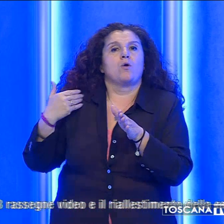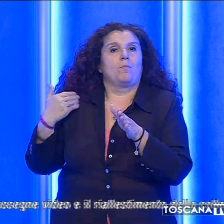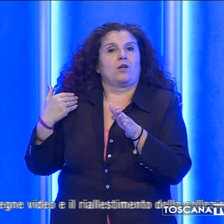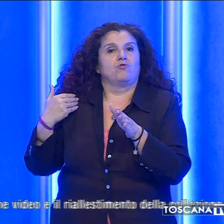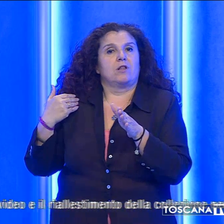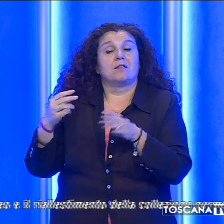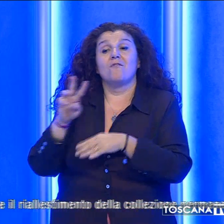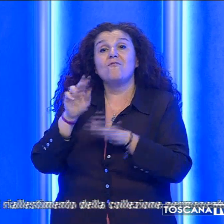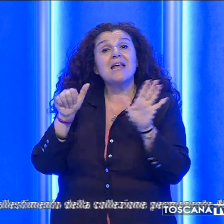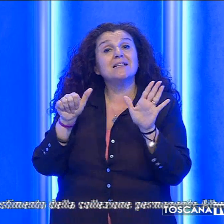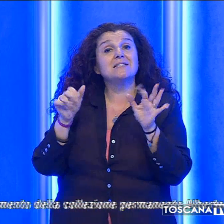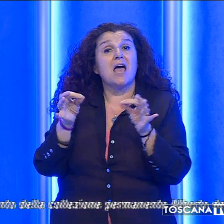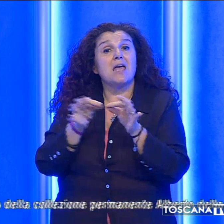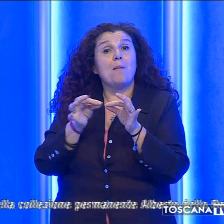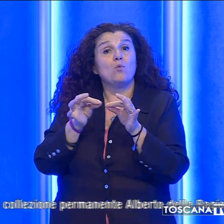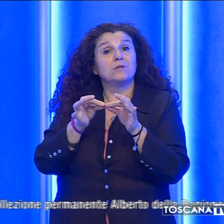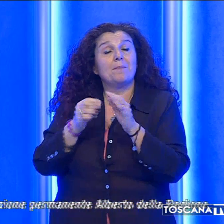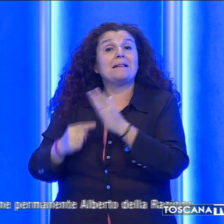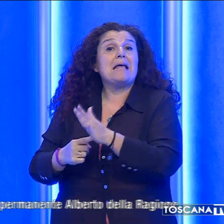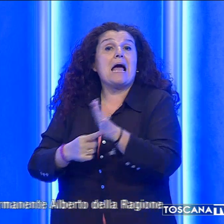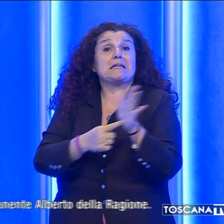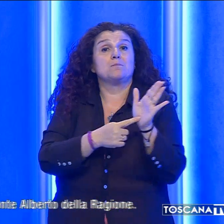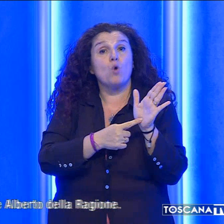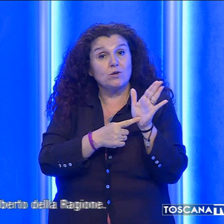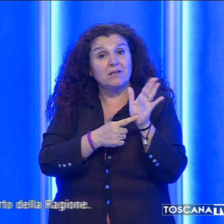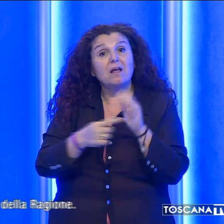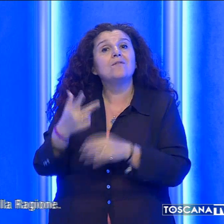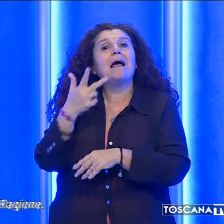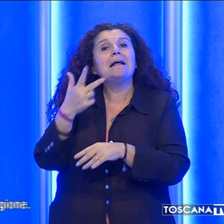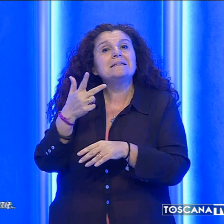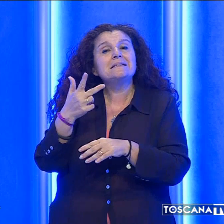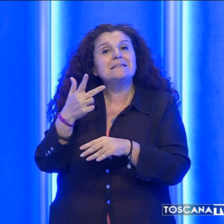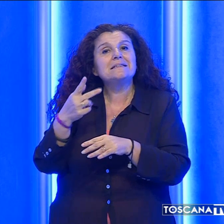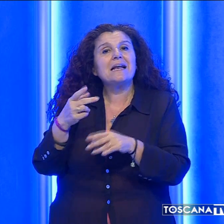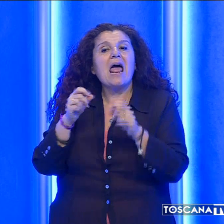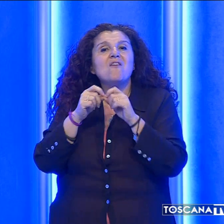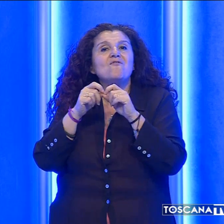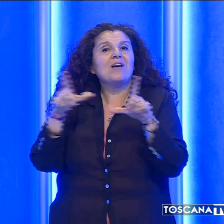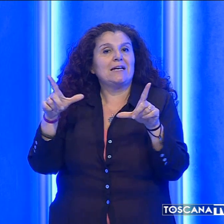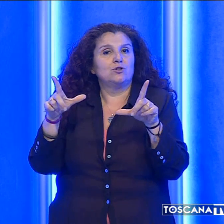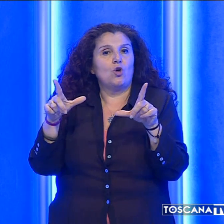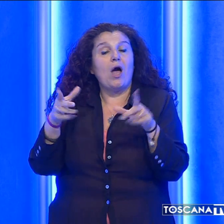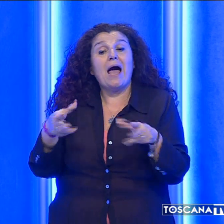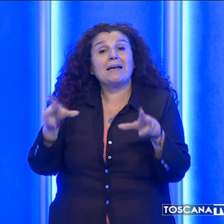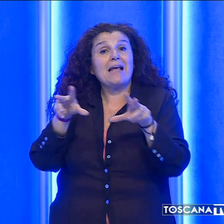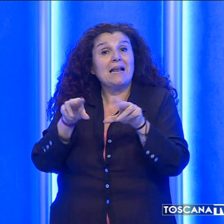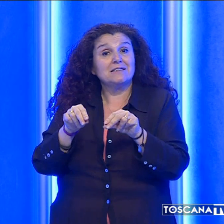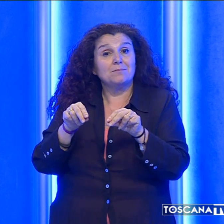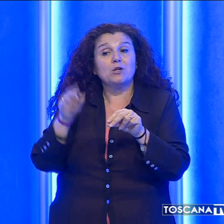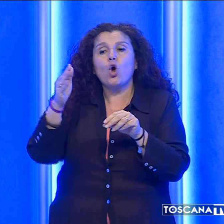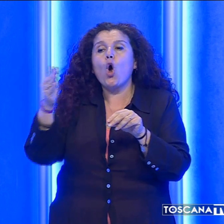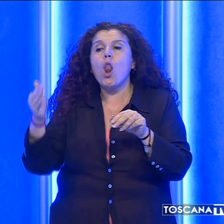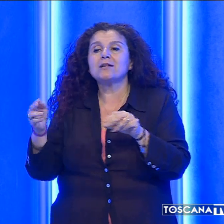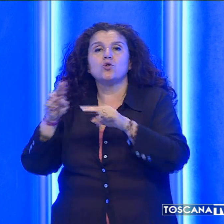26 appuntamenti espositivi, tre rassegne video e il riallestimento della collezione